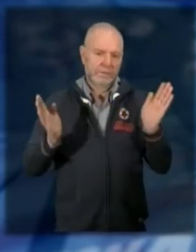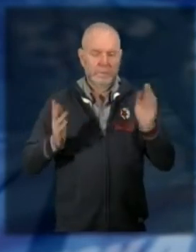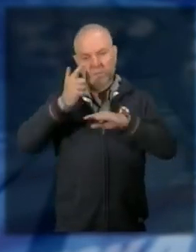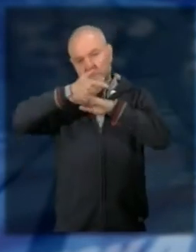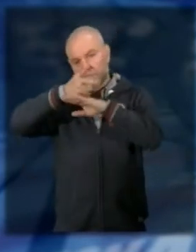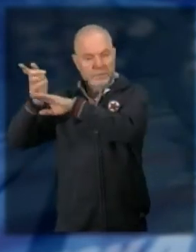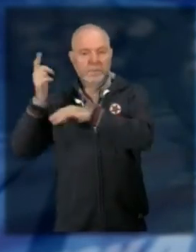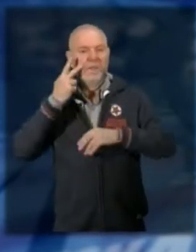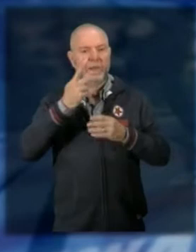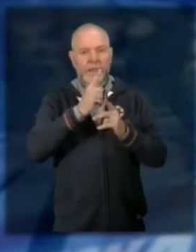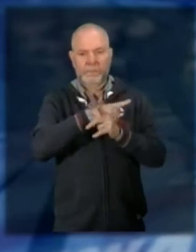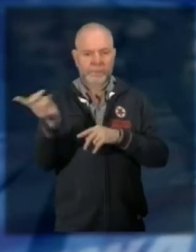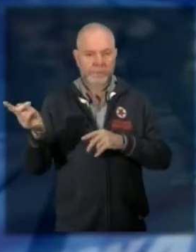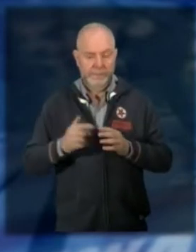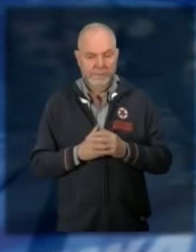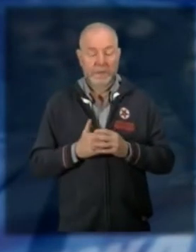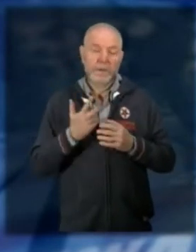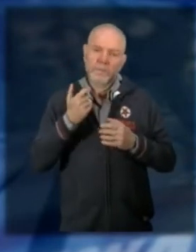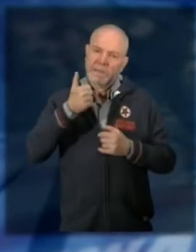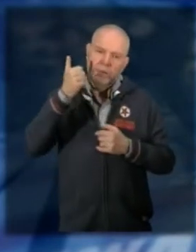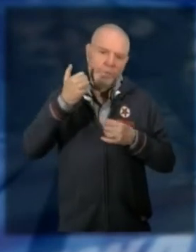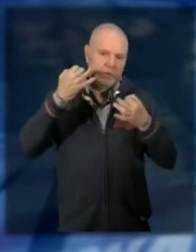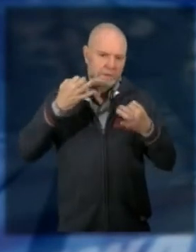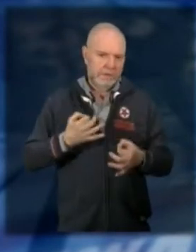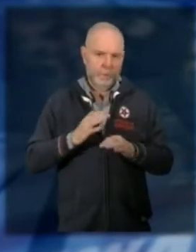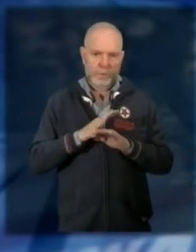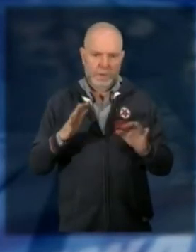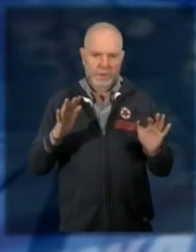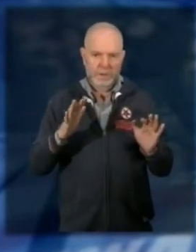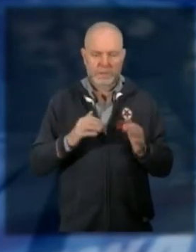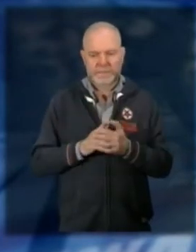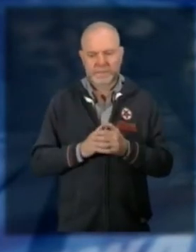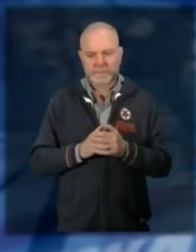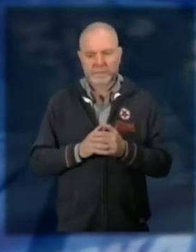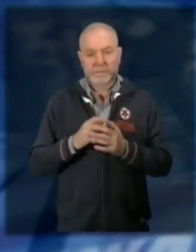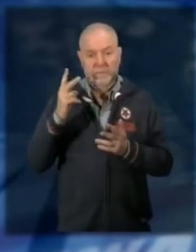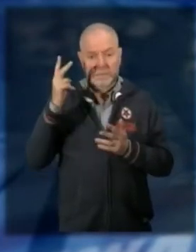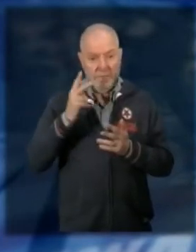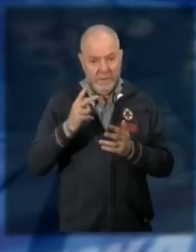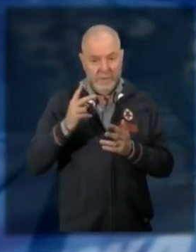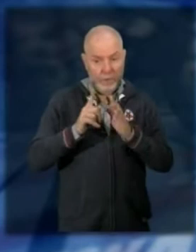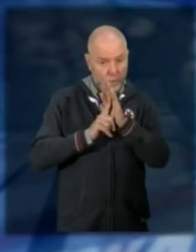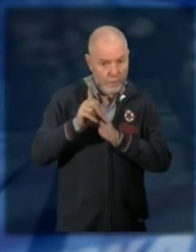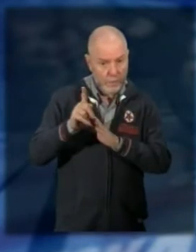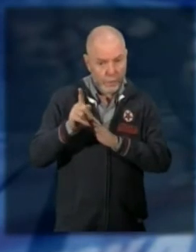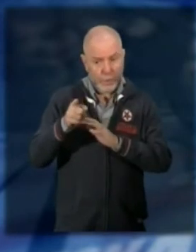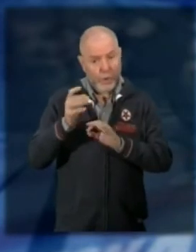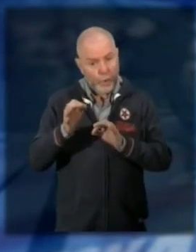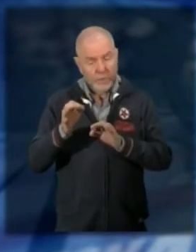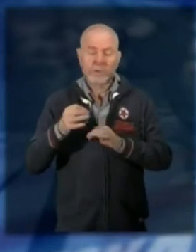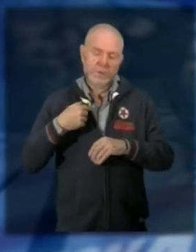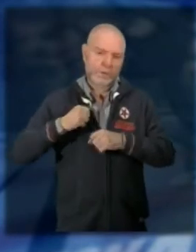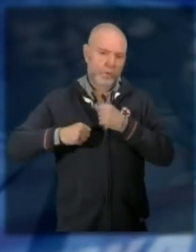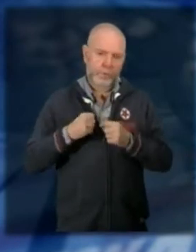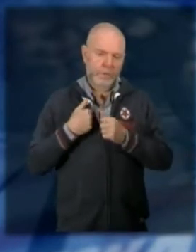in orari variabili la sicurezza dei pedoni e degli automobilisti viene prima di tutto e ad estremi mali servono estremi rimedi con crude strada